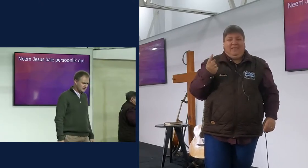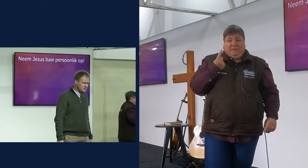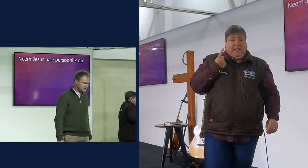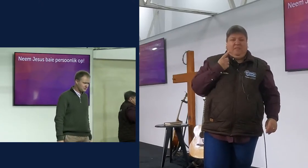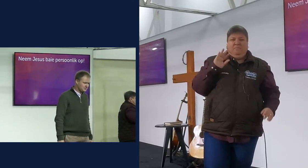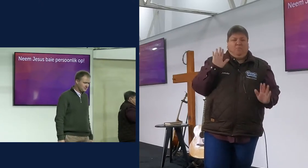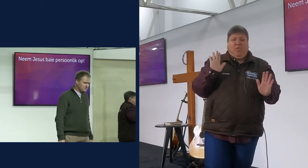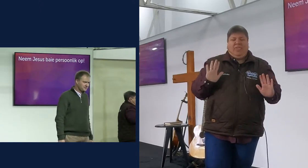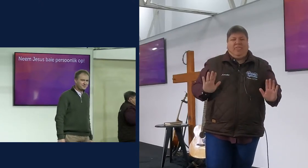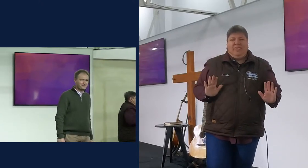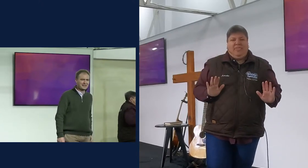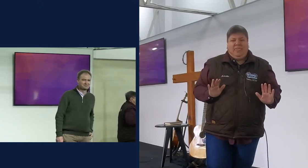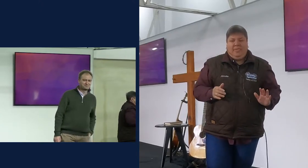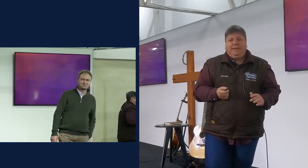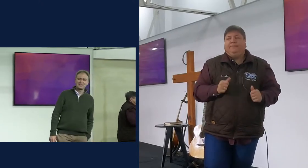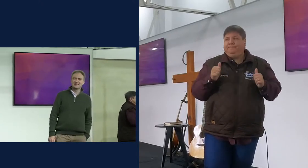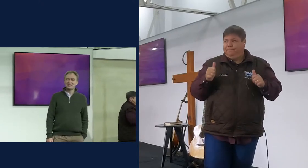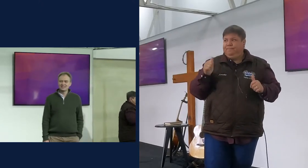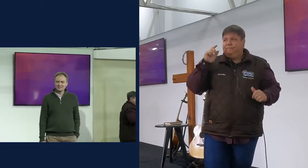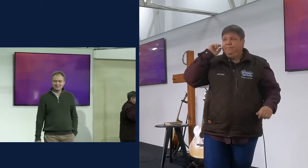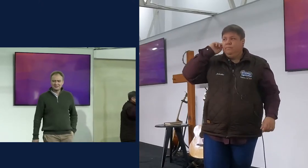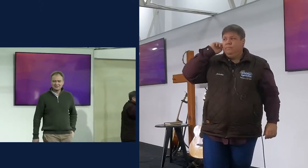sê my saam kou